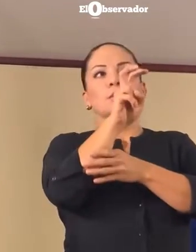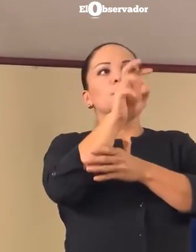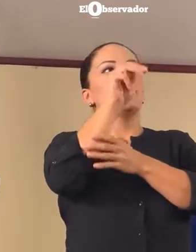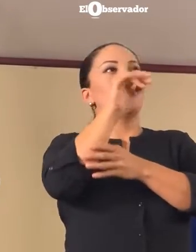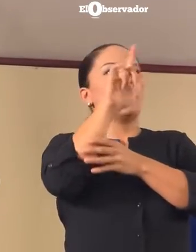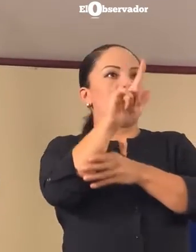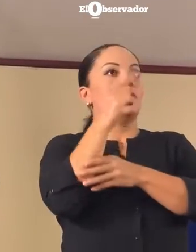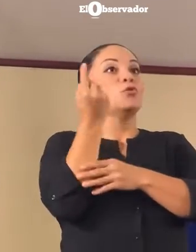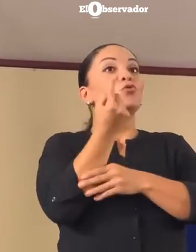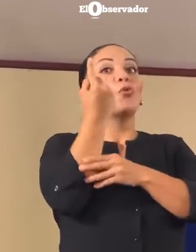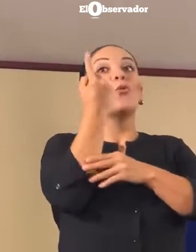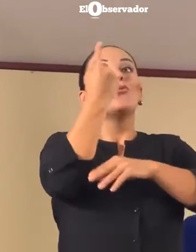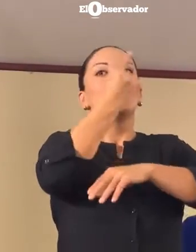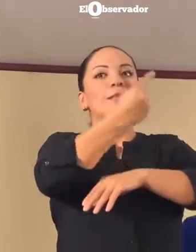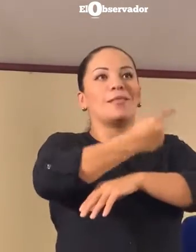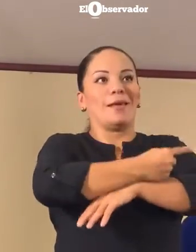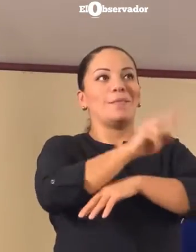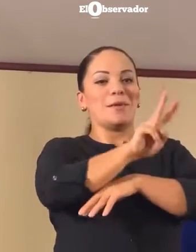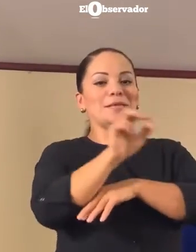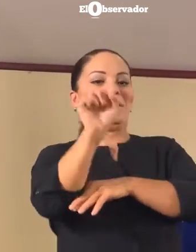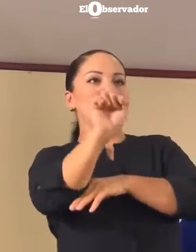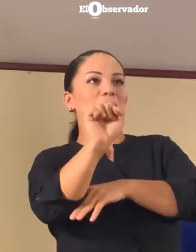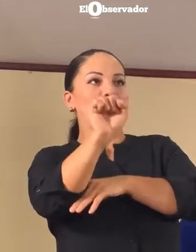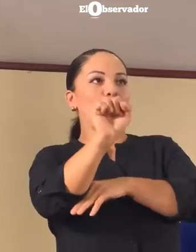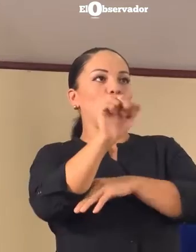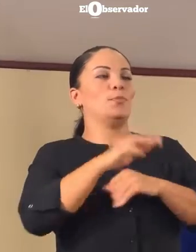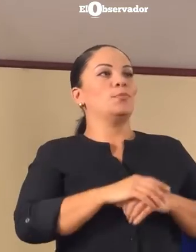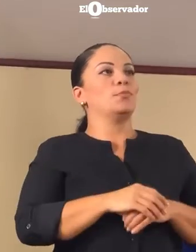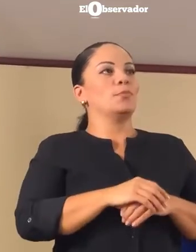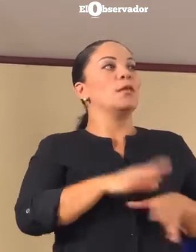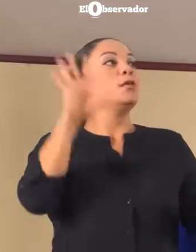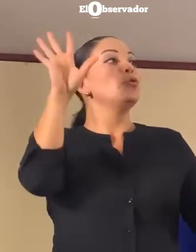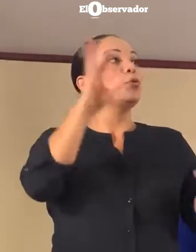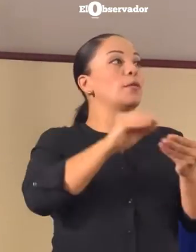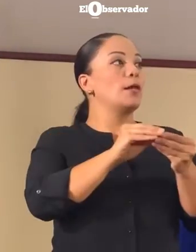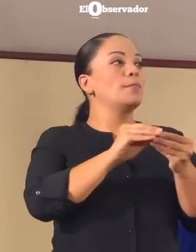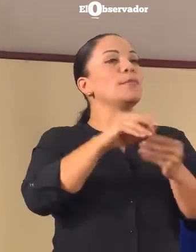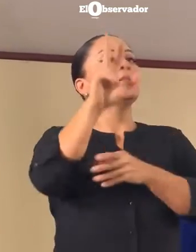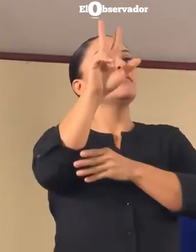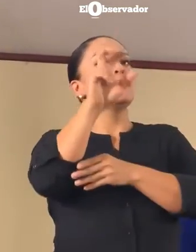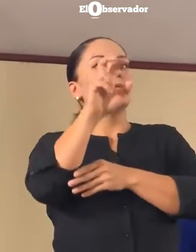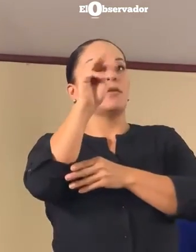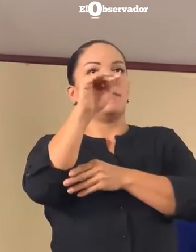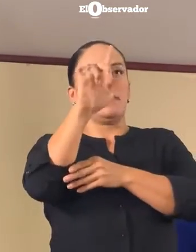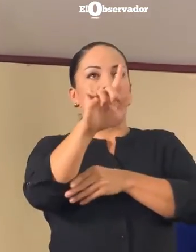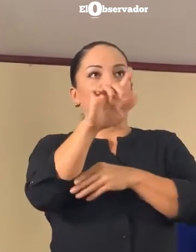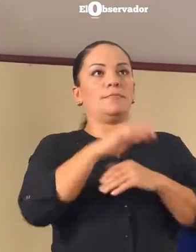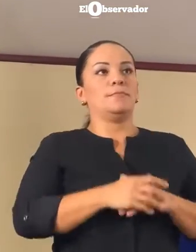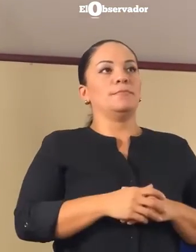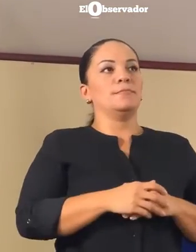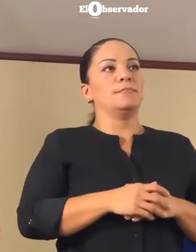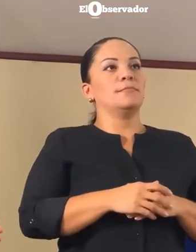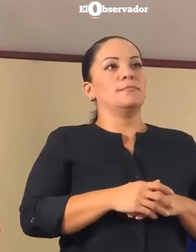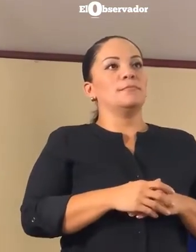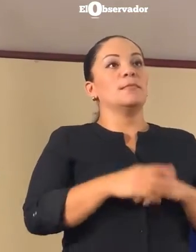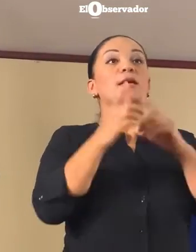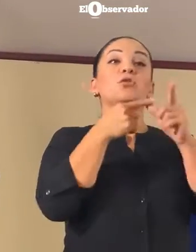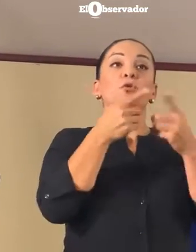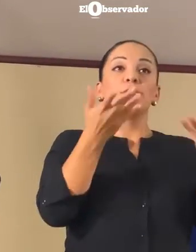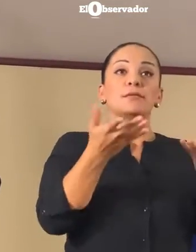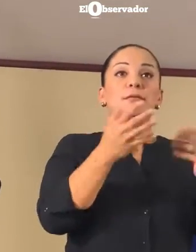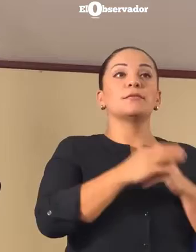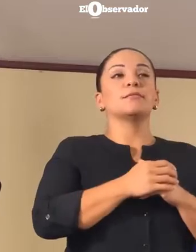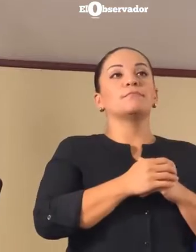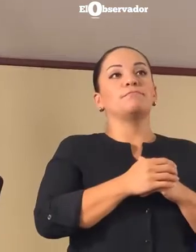solo en ese día de viernes al sábado y en total podríamos llegar a unos 300 milímetros. Así que desde hace algunos